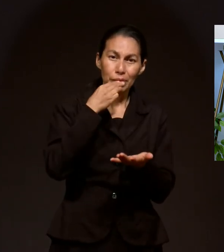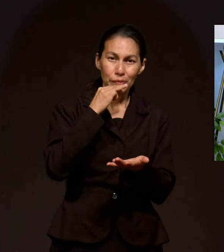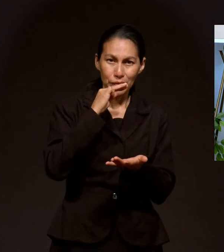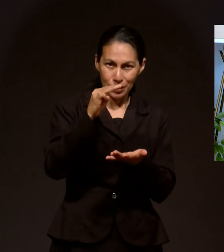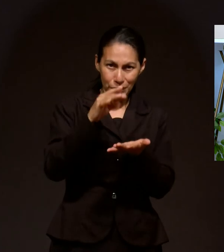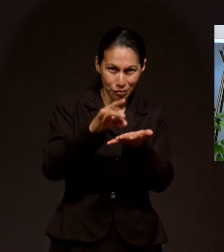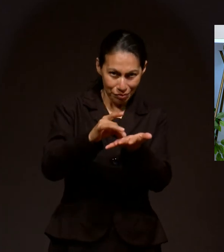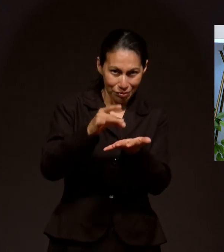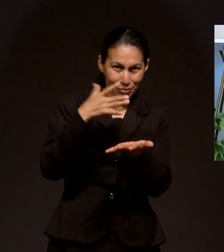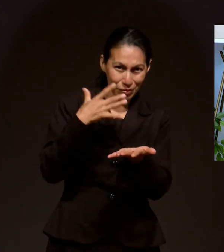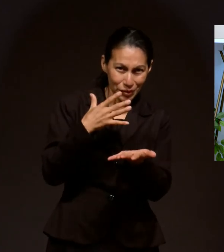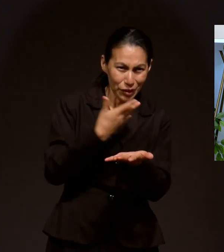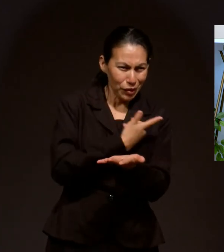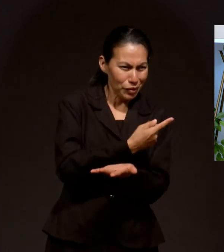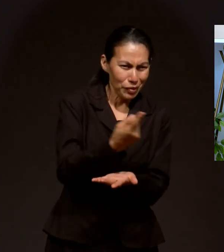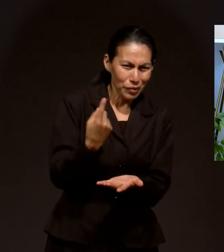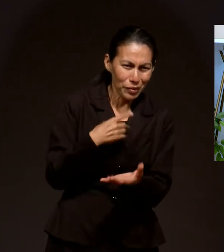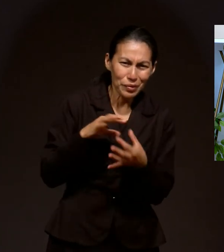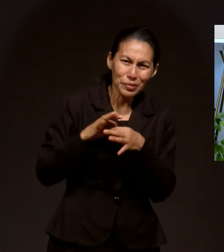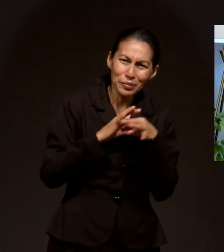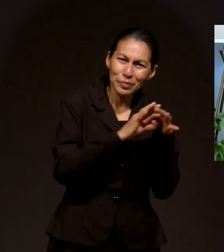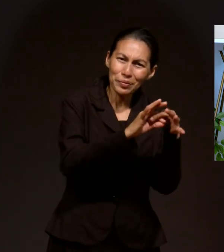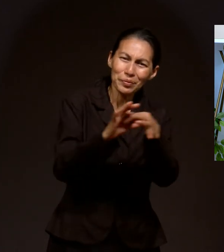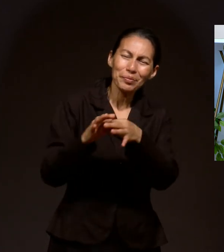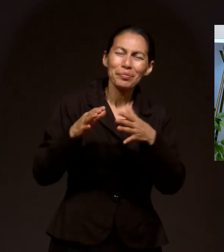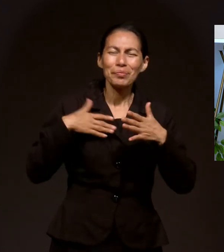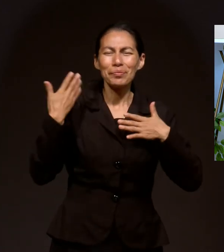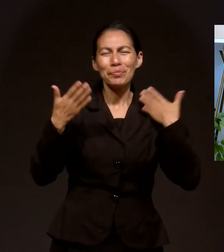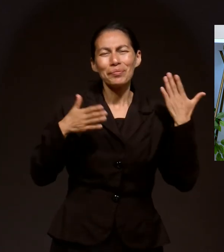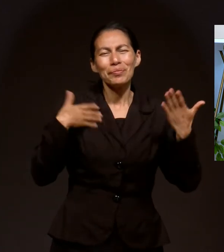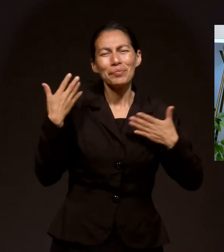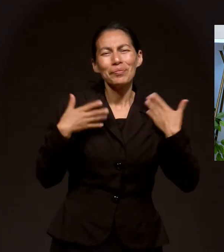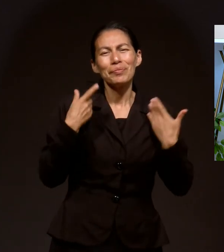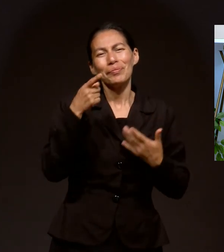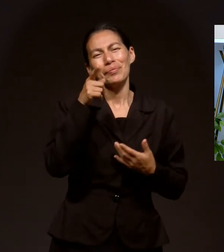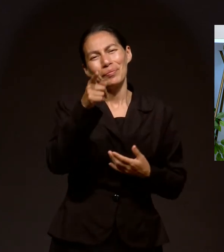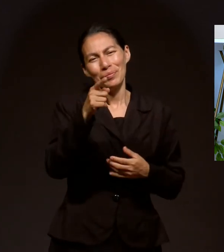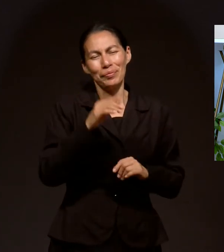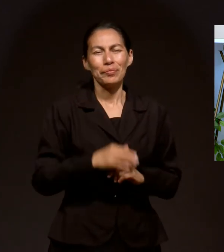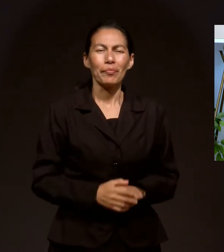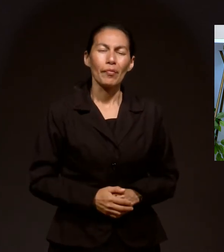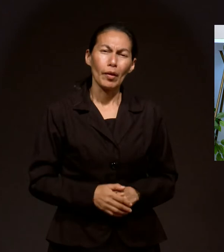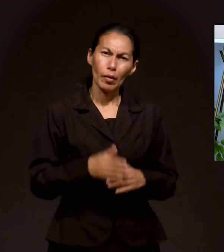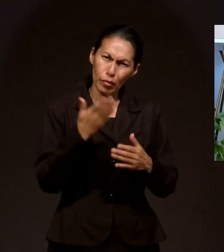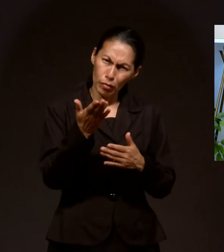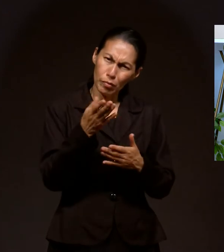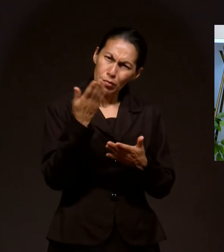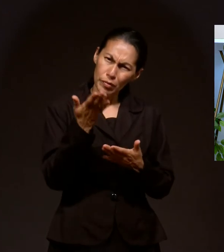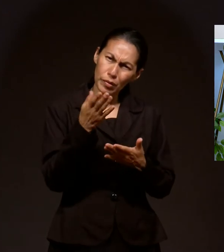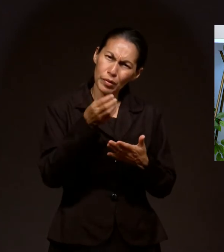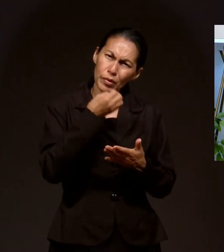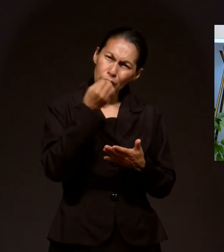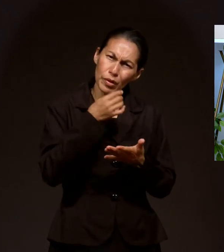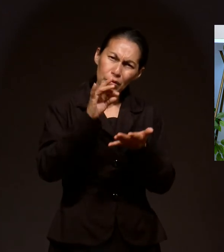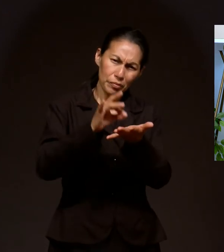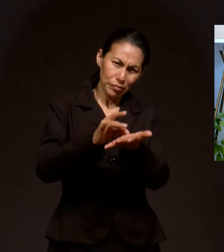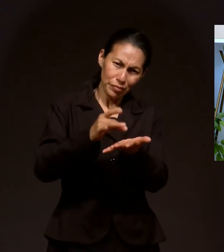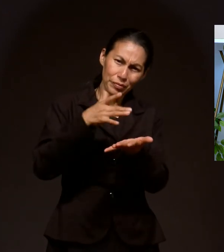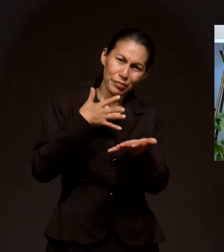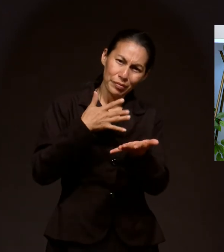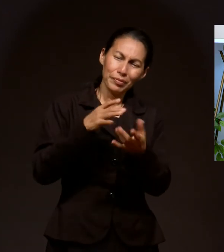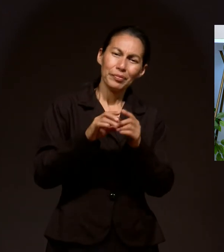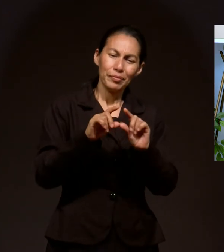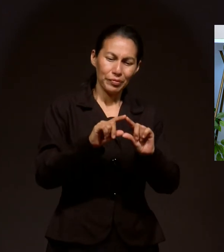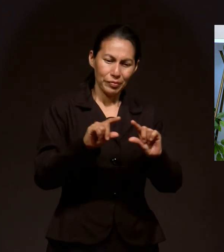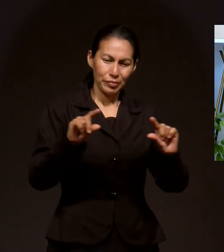las obras maravillosas de Dios en tu vida. Así que envía tus pedidos de oración a los medios que están pasando en